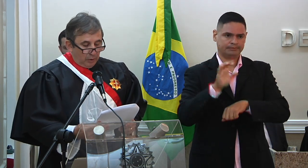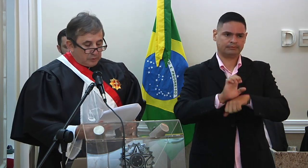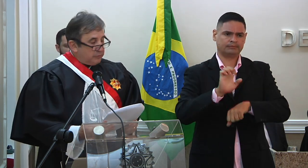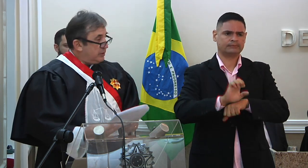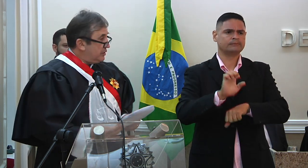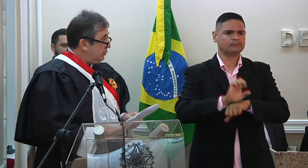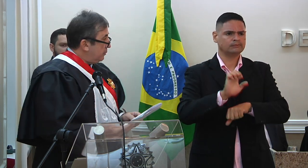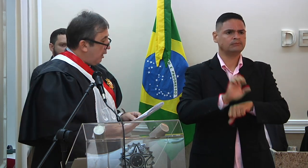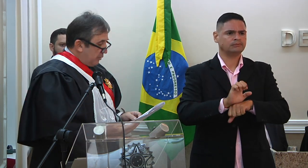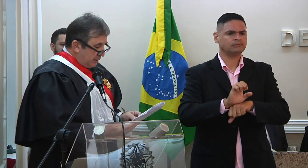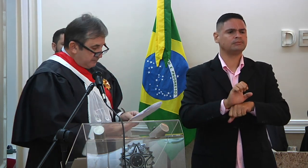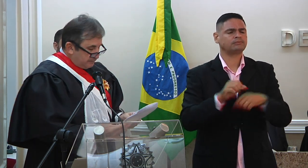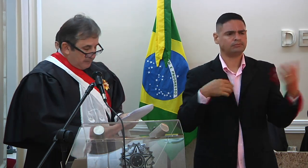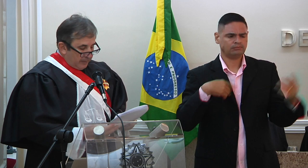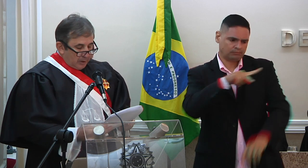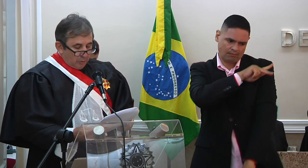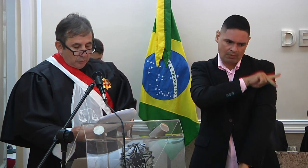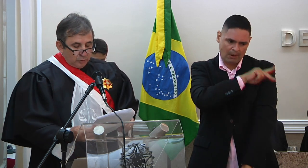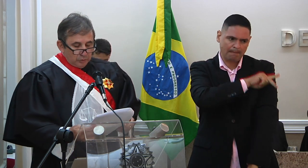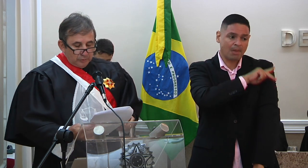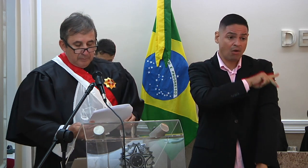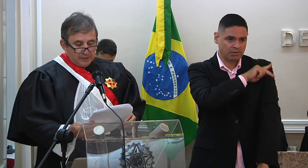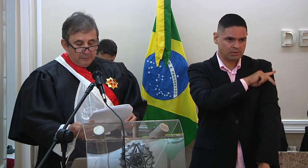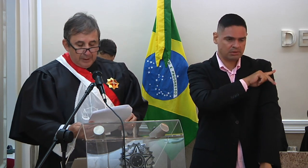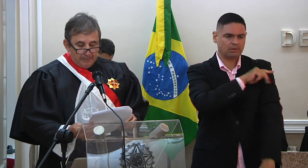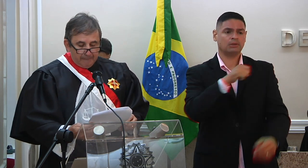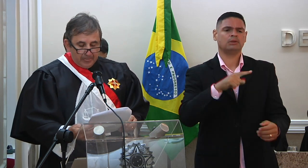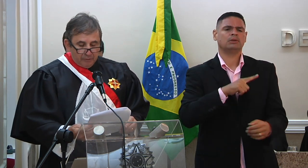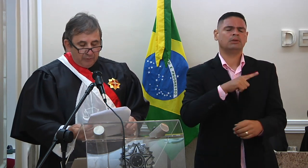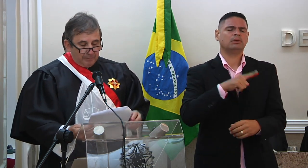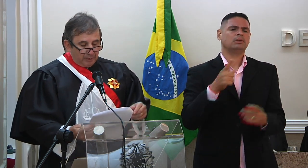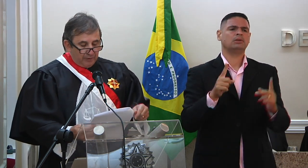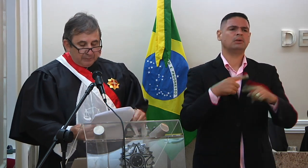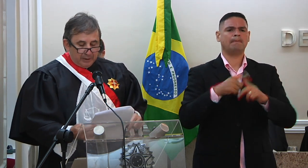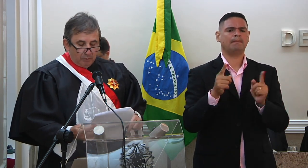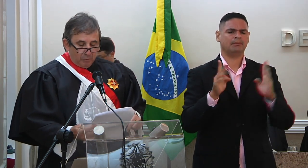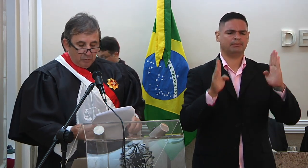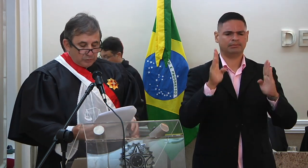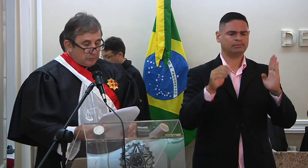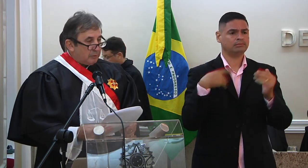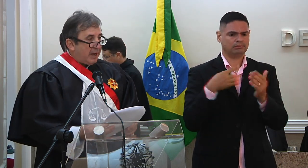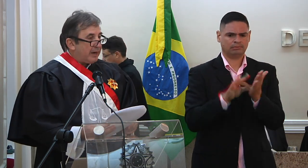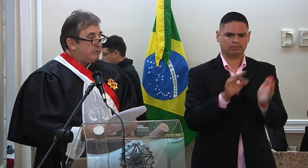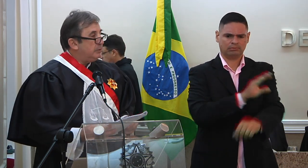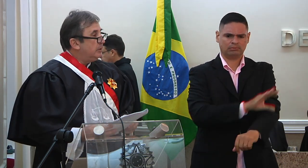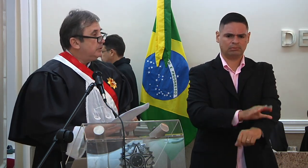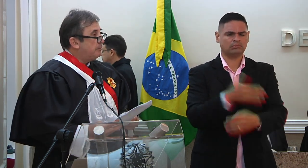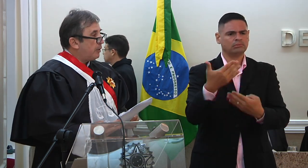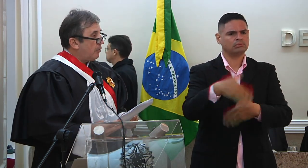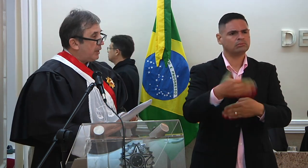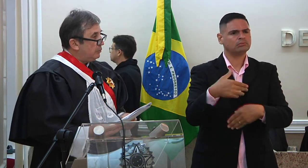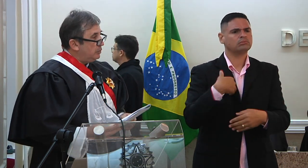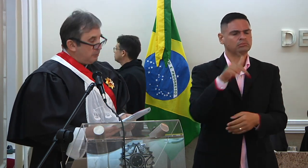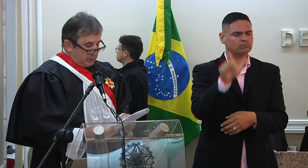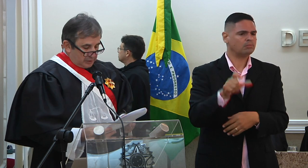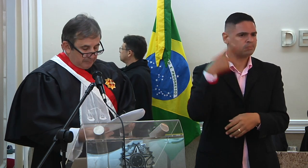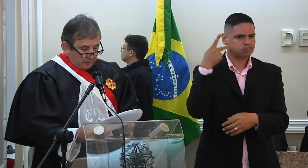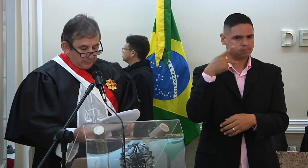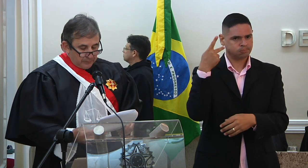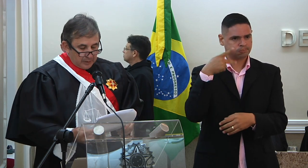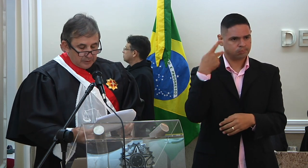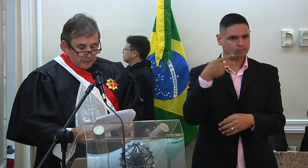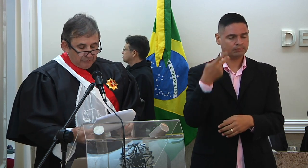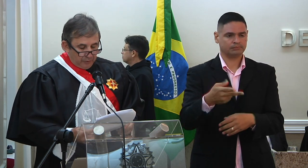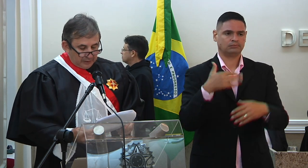no nosso vizinho Piauí, contudo, no mesmo ano, foi aprovado para o concurso do cargo de Procurador no